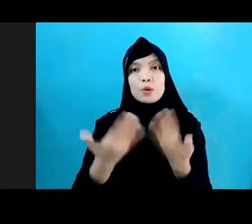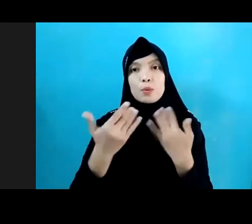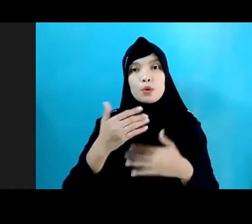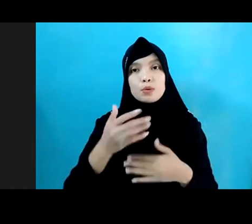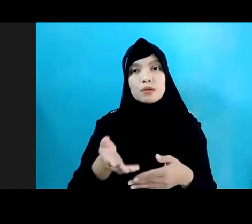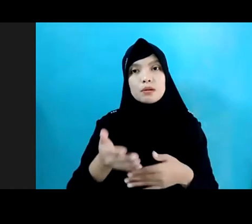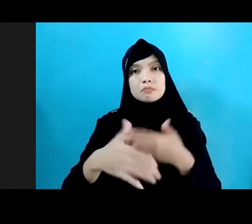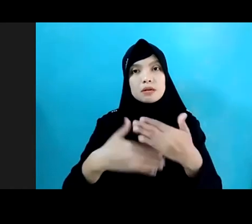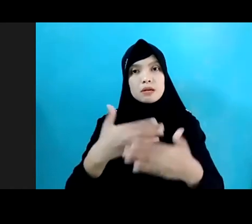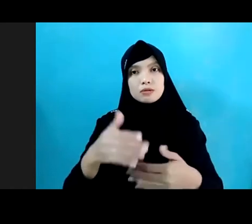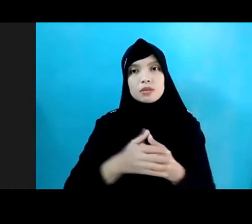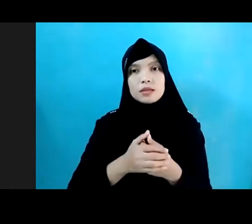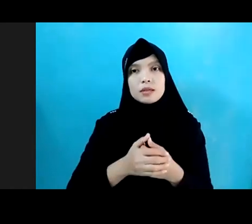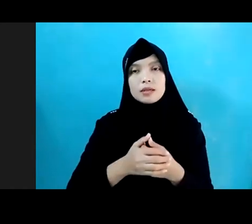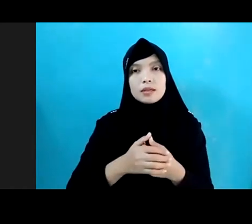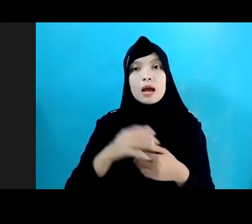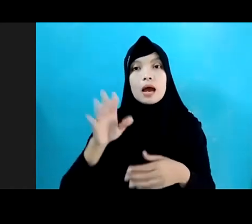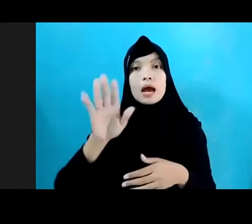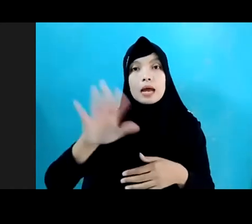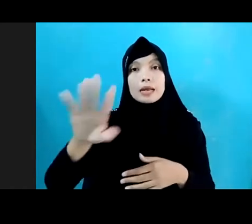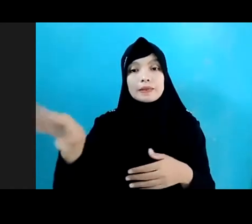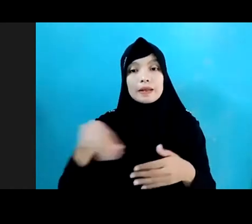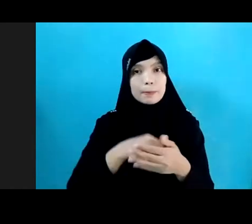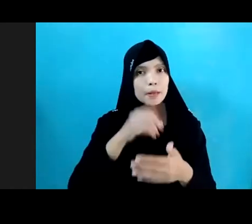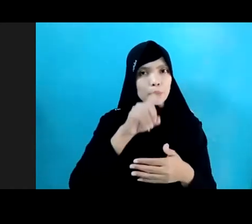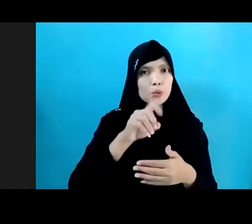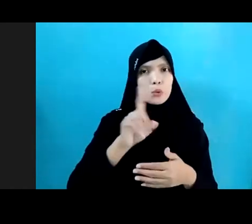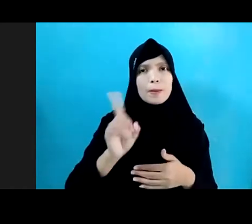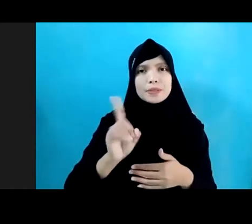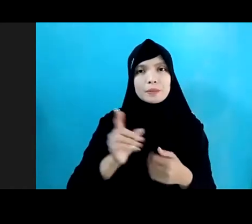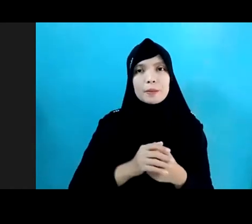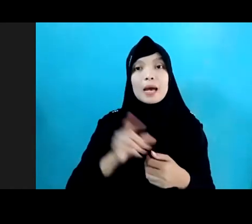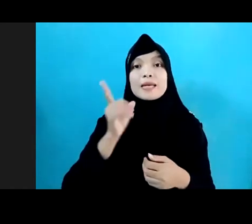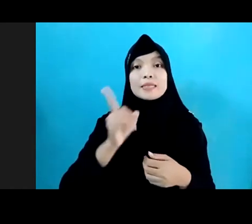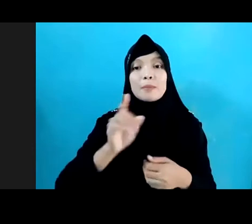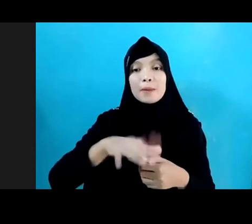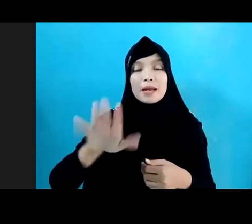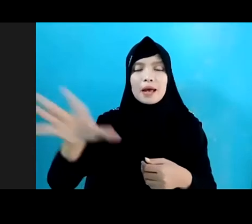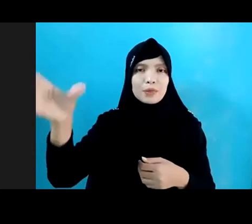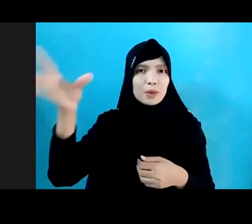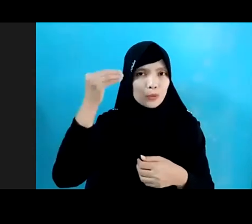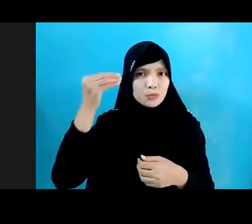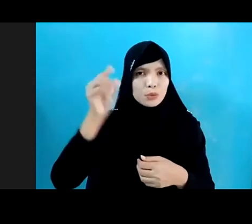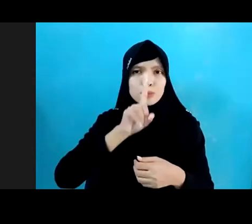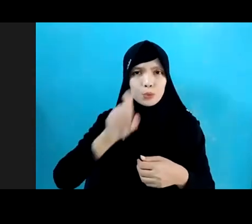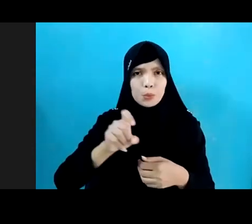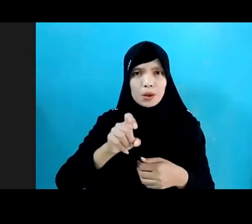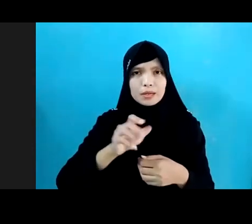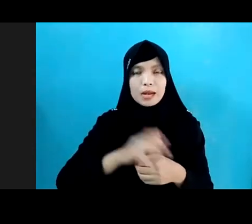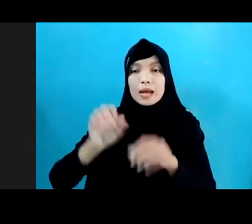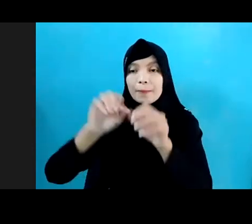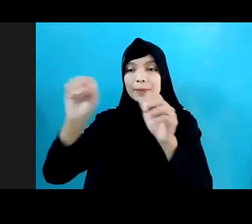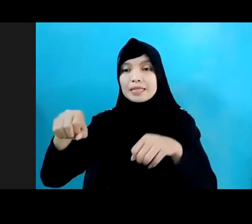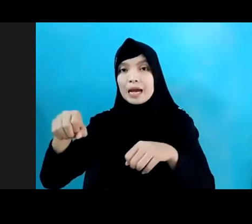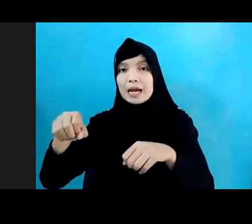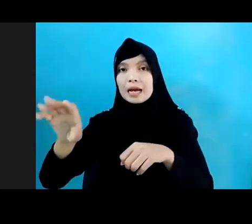Mengapa Anak Perlu Terlibat Karena Kami Mengetahui Kebutuhan Kami Sehingga Pemerintah Bisa Membuat Kebijakan Yang Tepat Sasaran